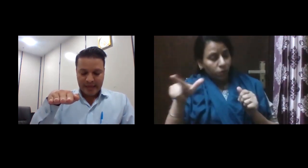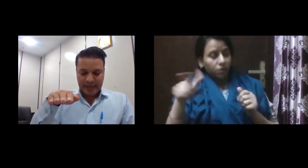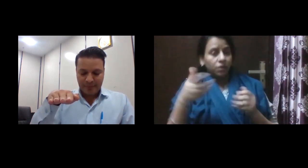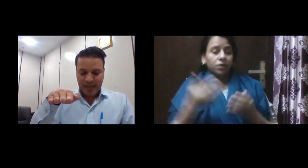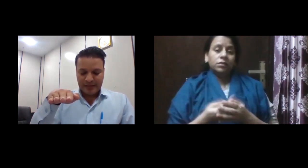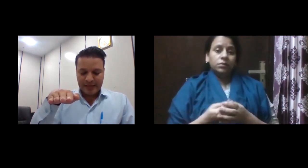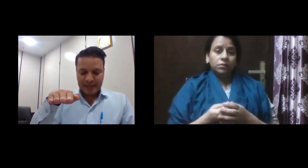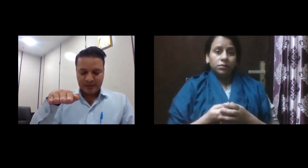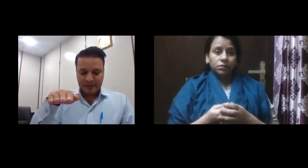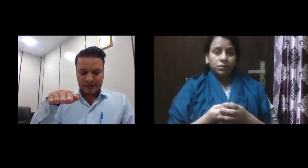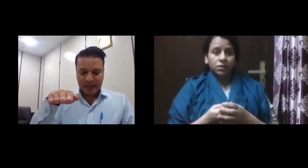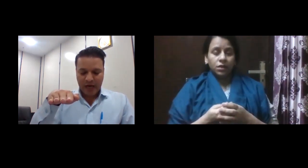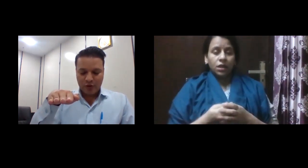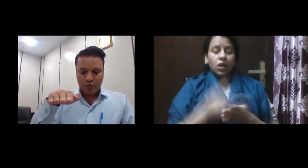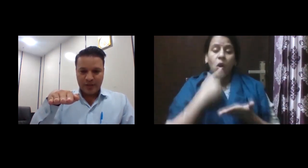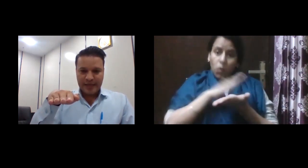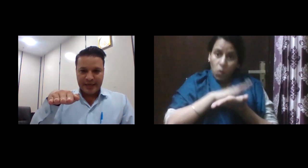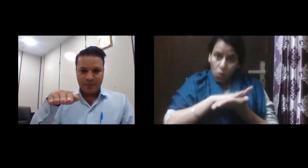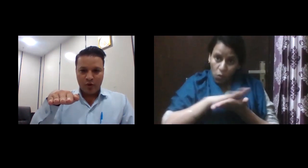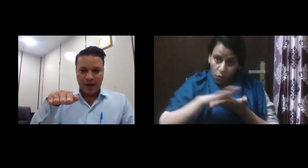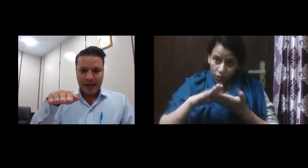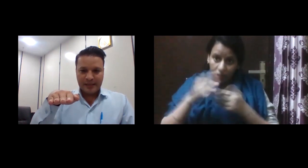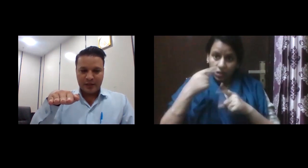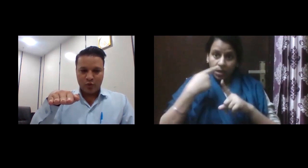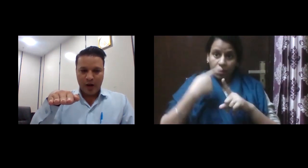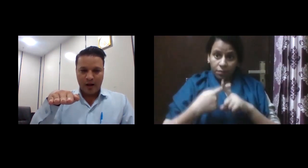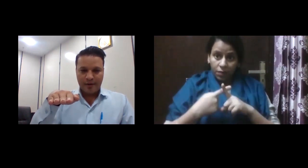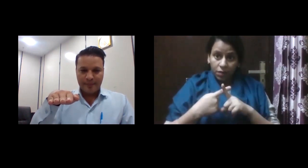इमांदारी तथा कानून के नियमों का पालन करूँगा